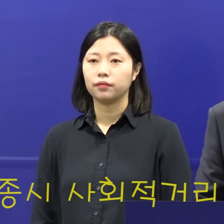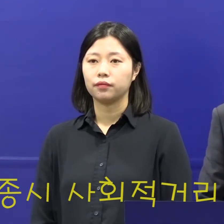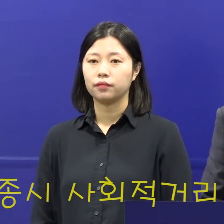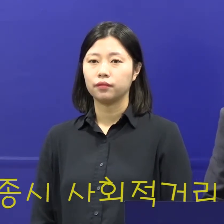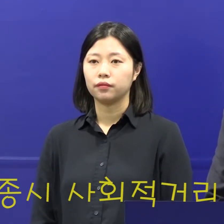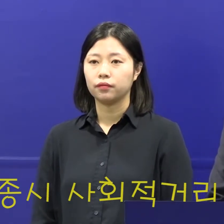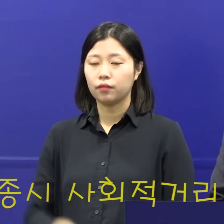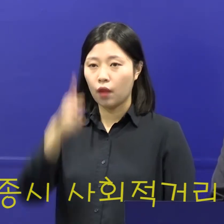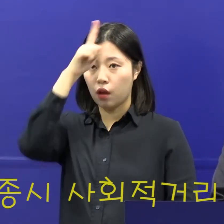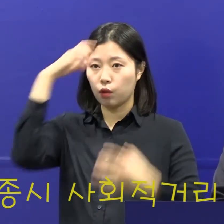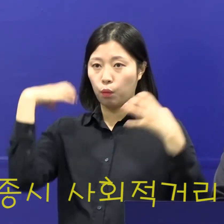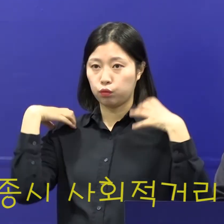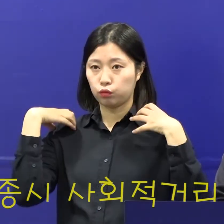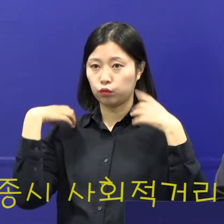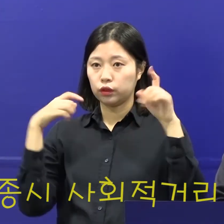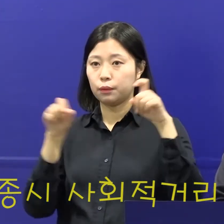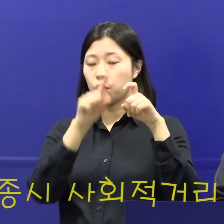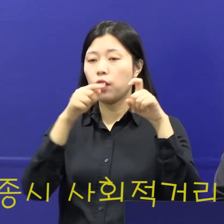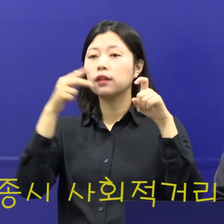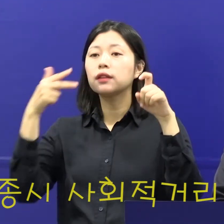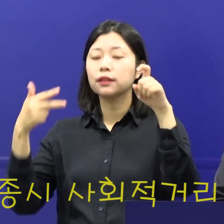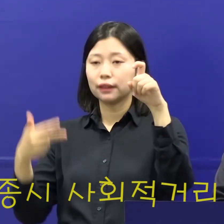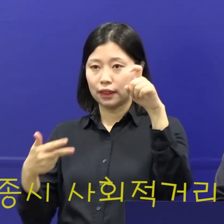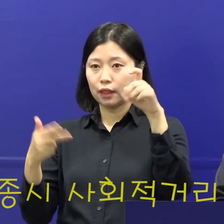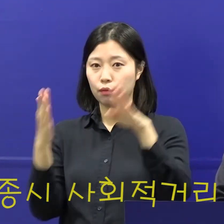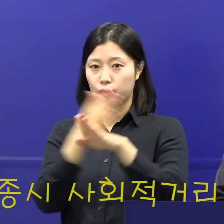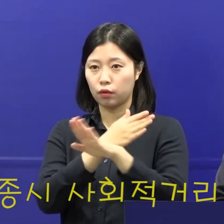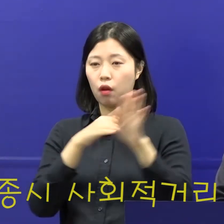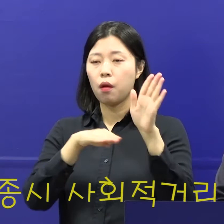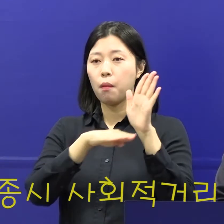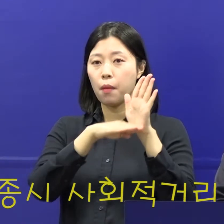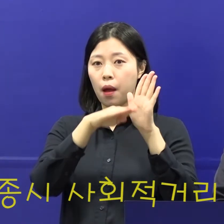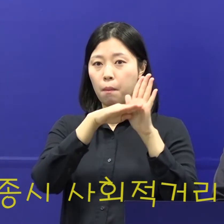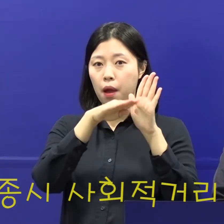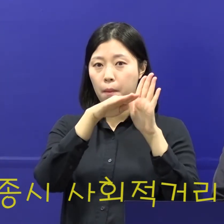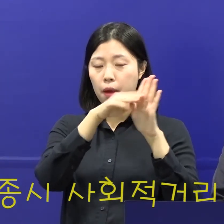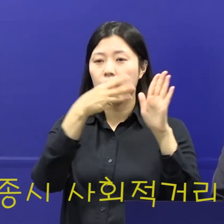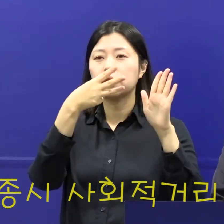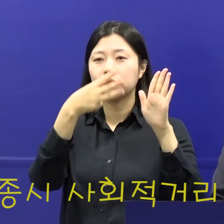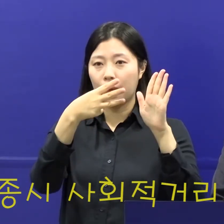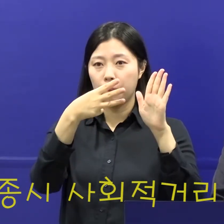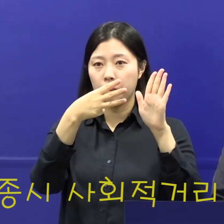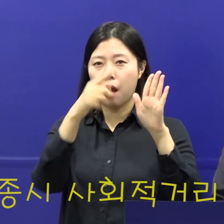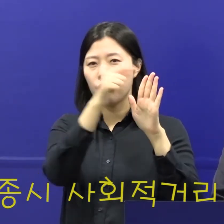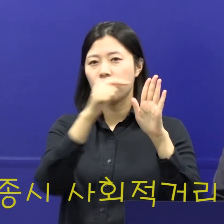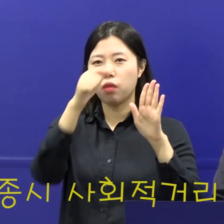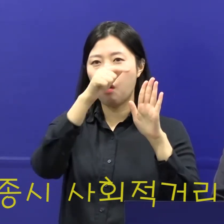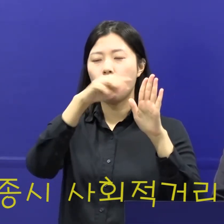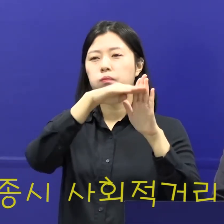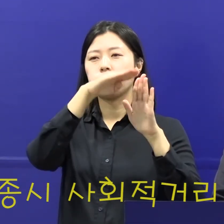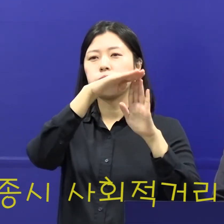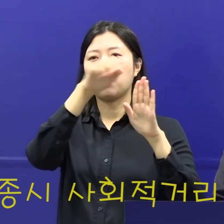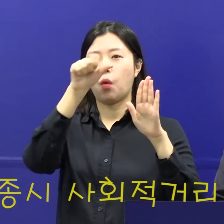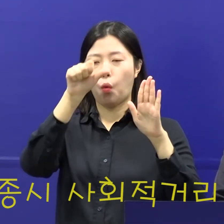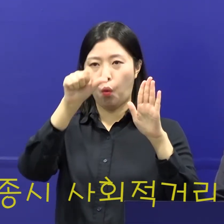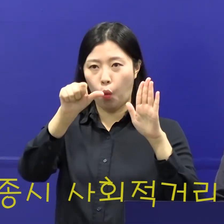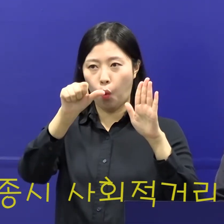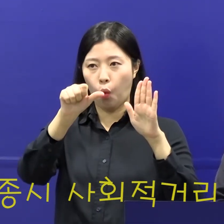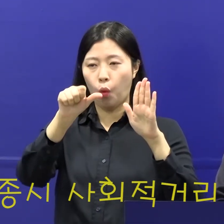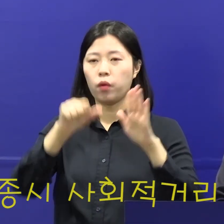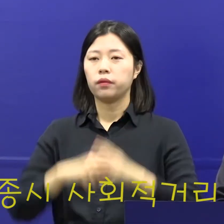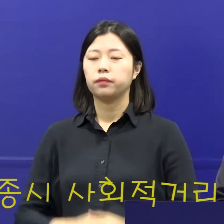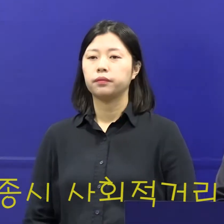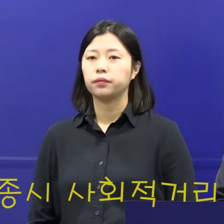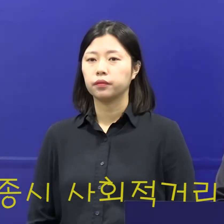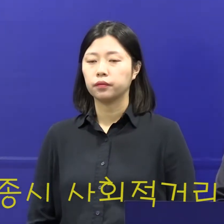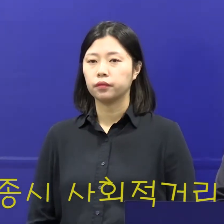정부가 7일부터 현행 3단계로 이루어진 사회적 거리두기를 5단계로 세분화해서 시행하기에 따라서